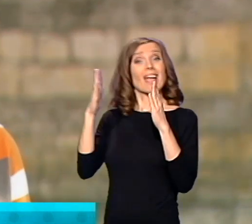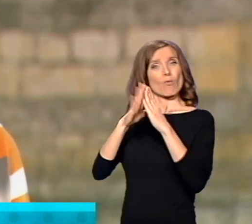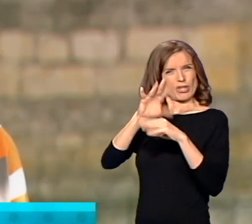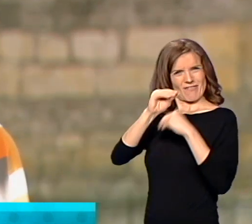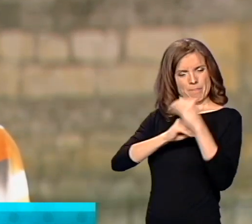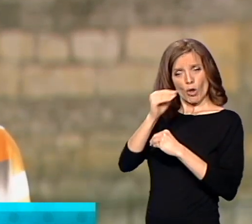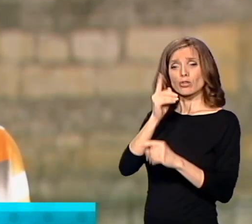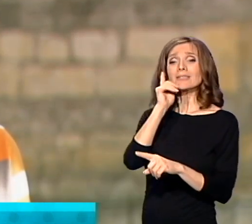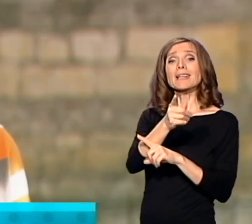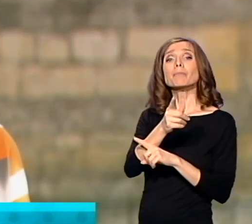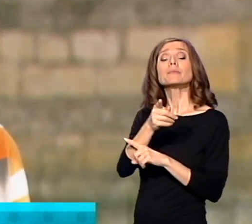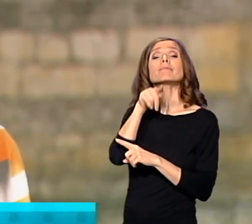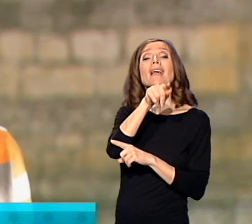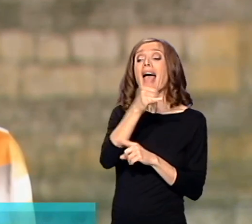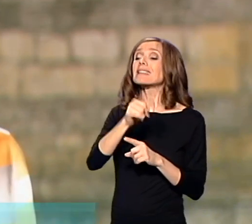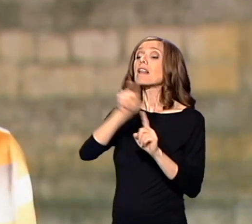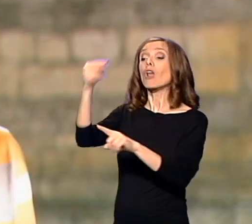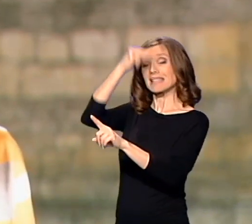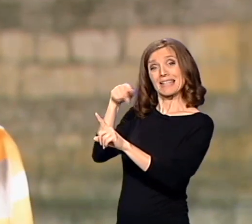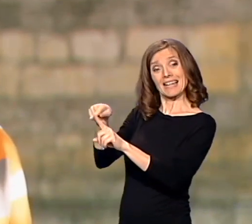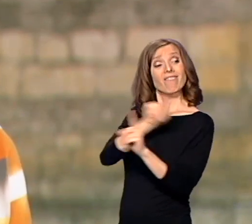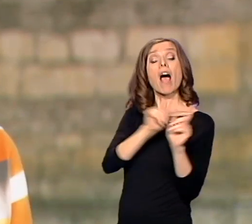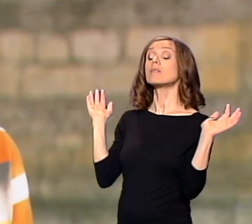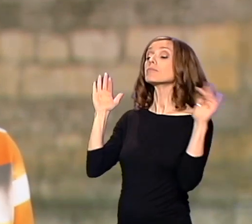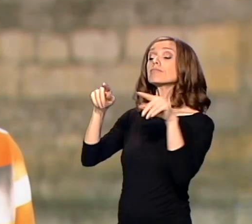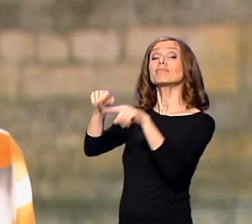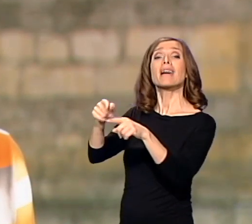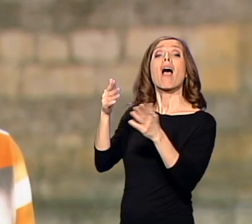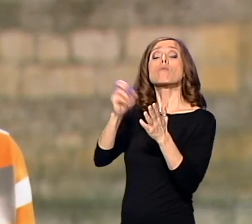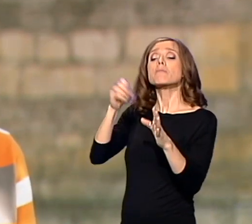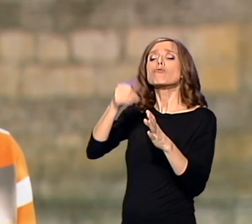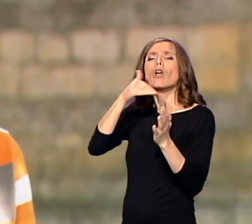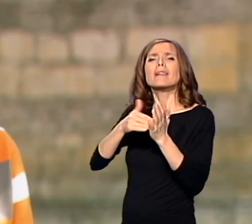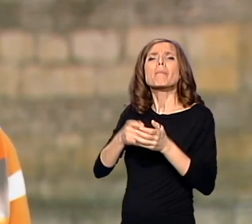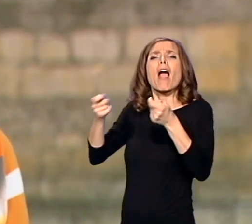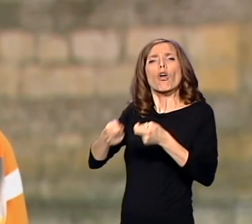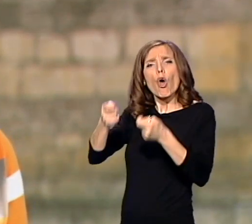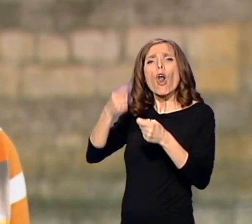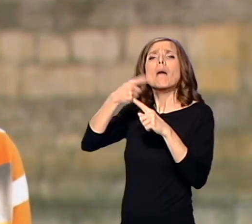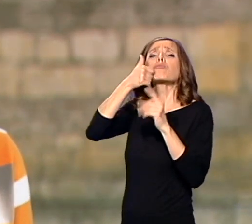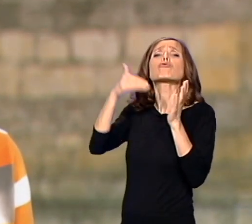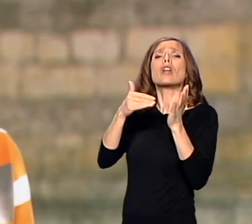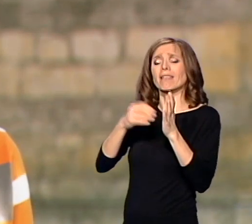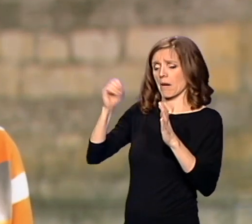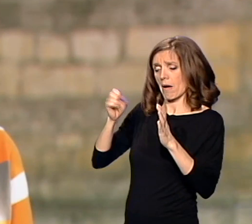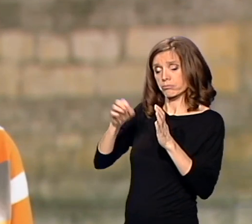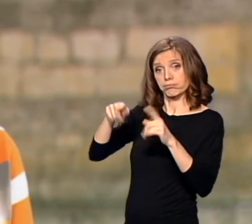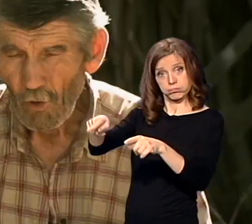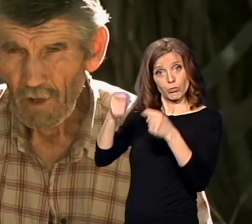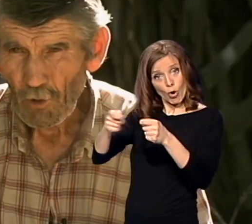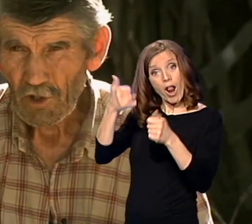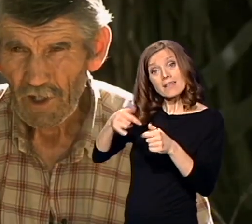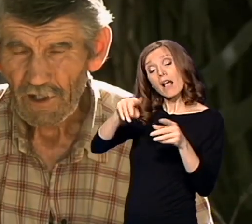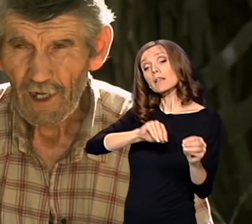sa zapregama koje je imao kola i sa svim potrebštinama kojim je potrebno, jer ih preseljavaju za